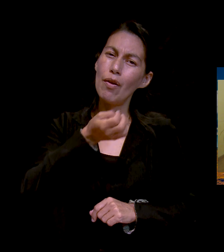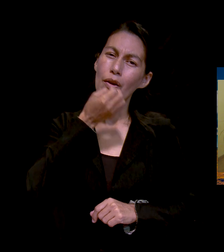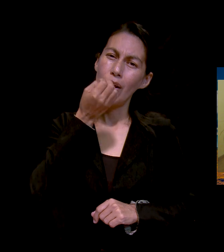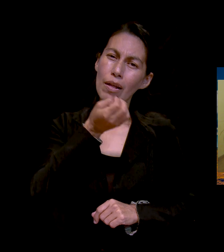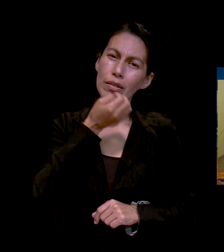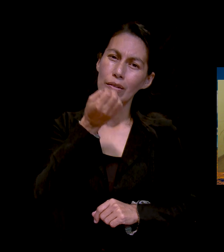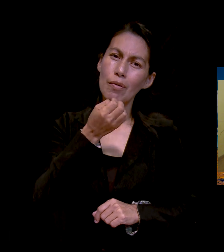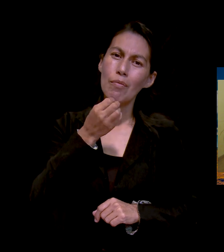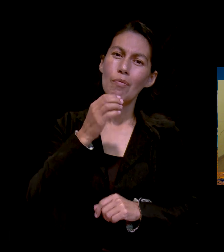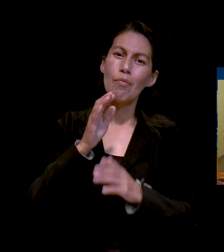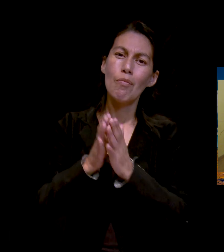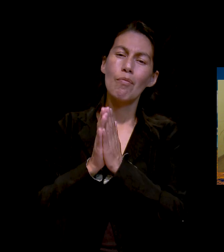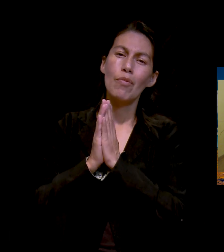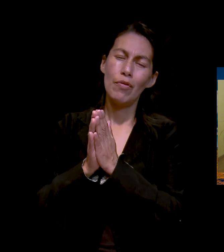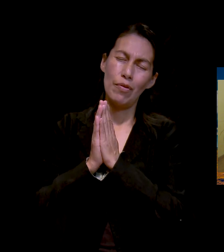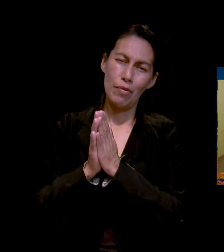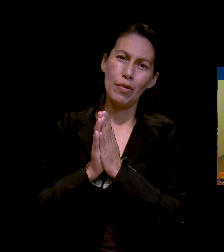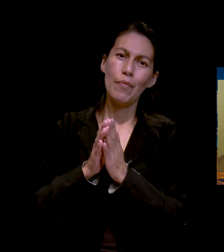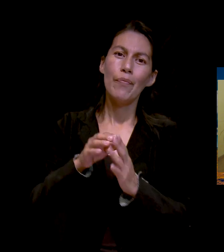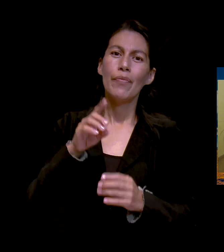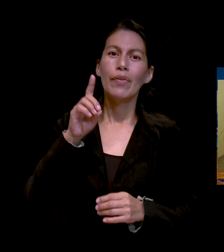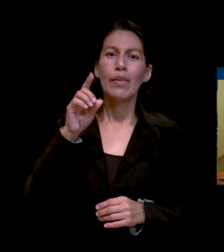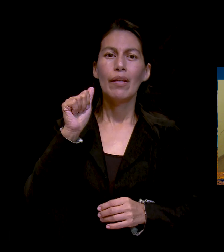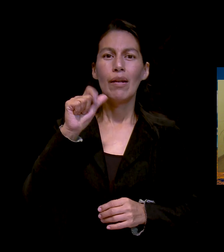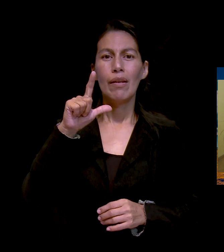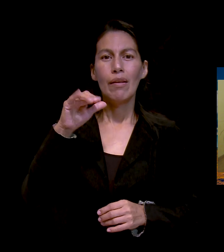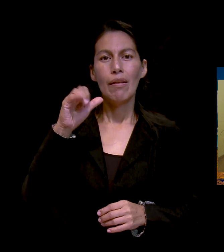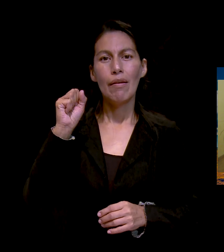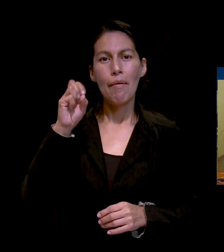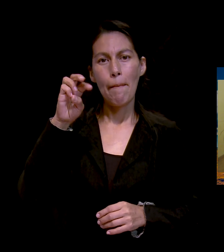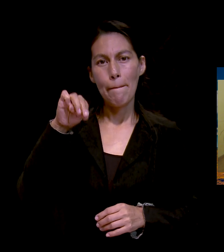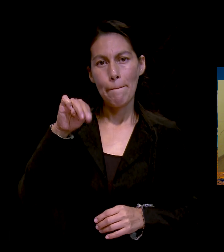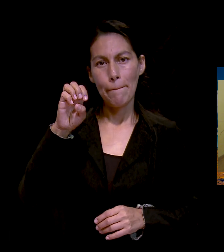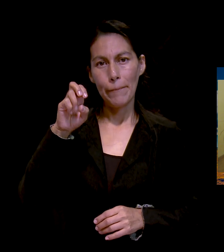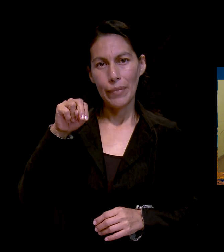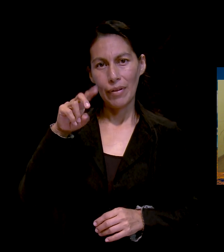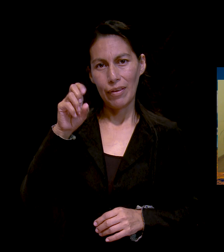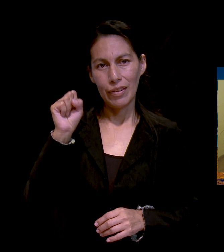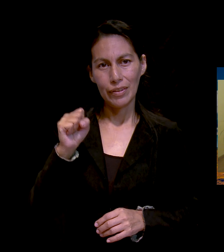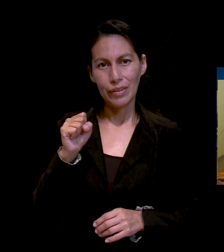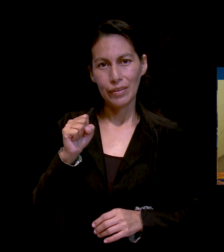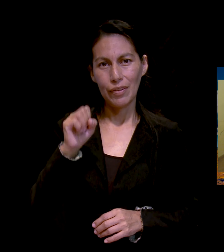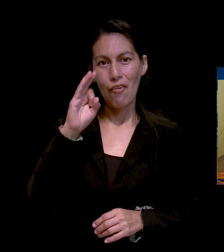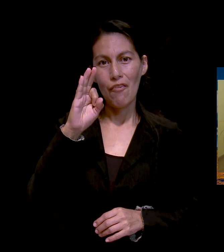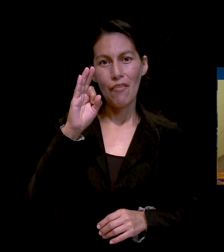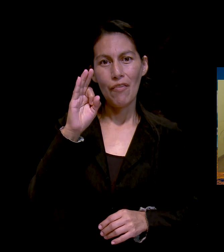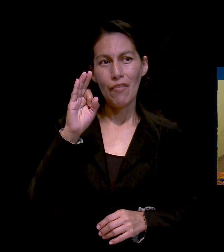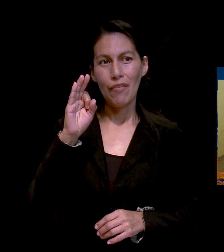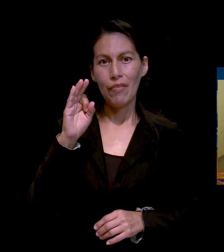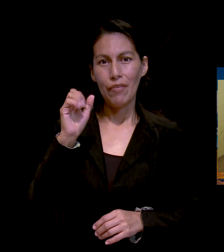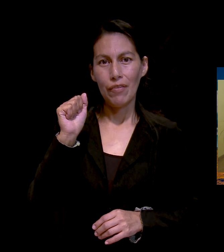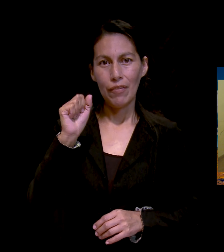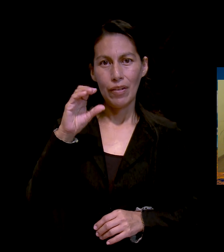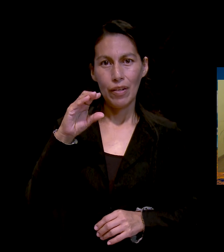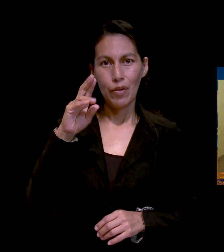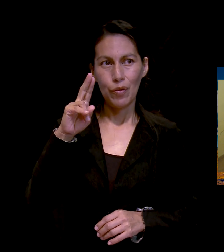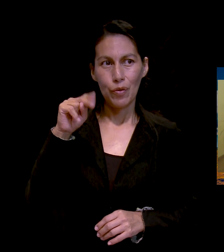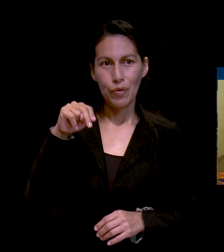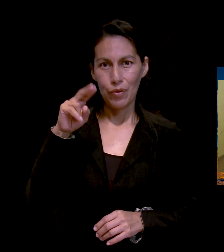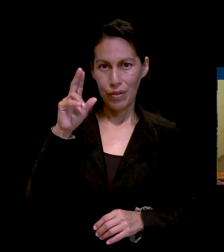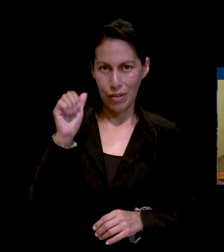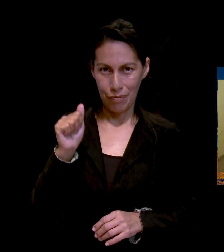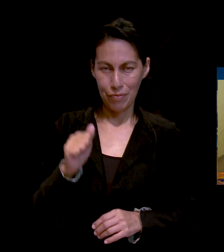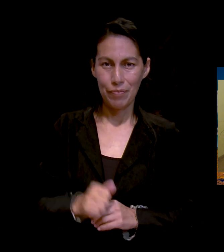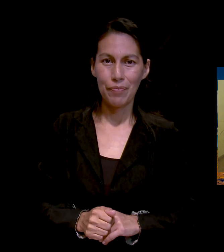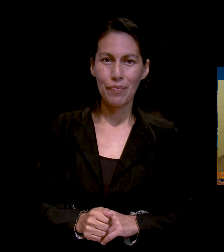cuerpo y sane. Vamos a estar orando por esta petición, Facunda. Y pido oración por la Debbie